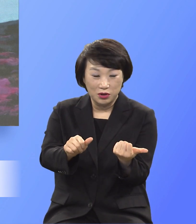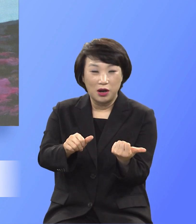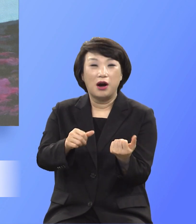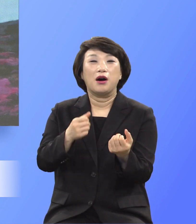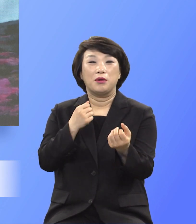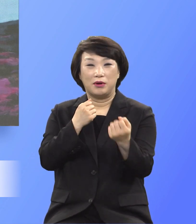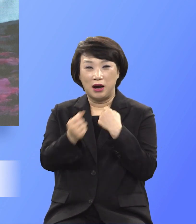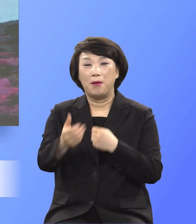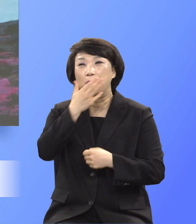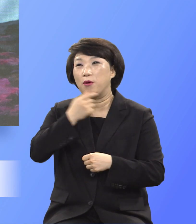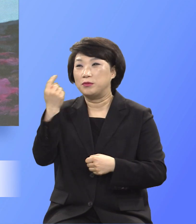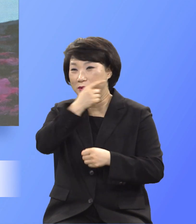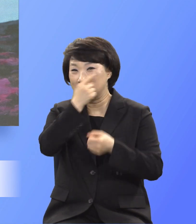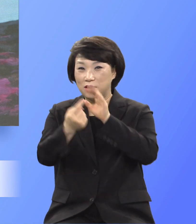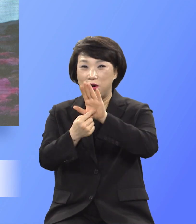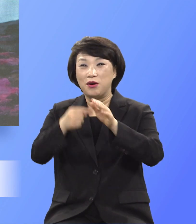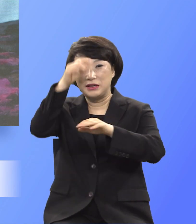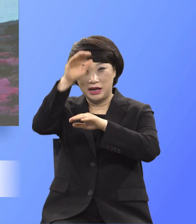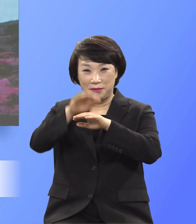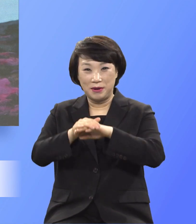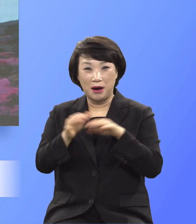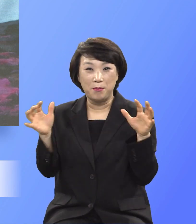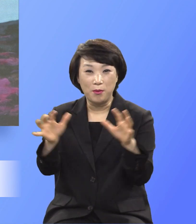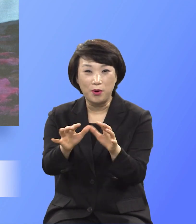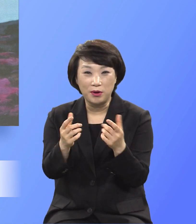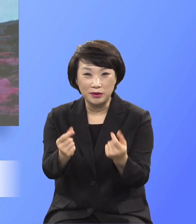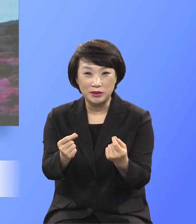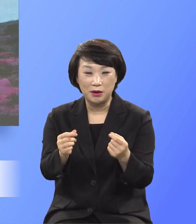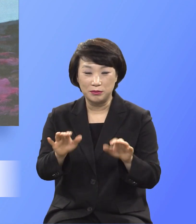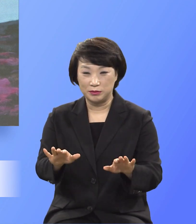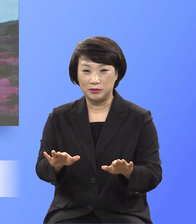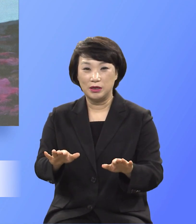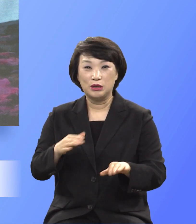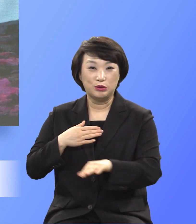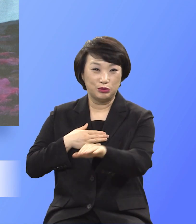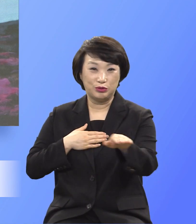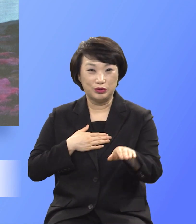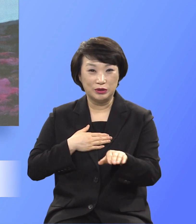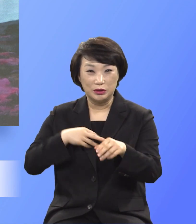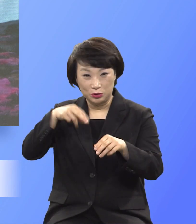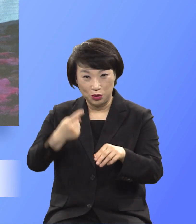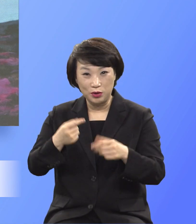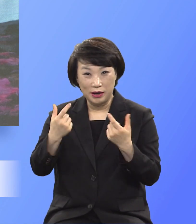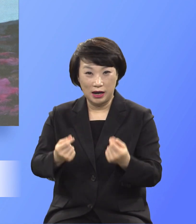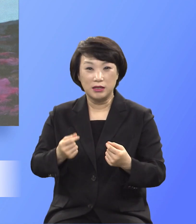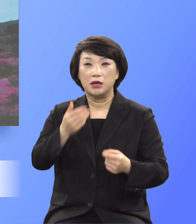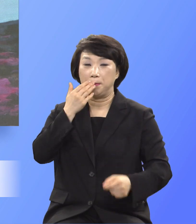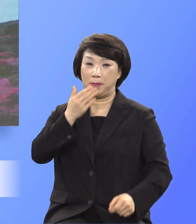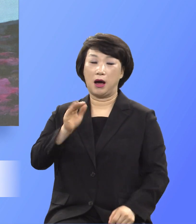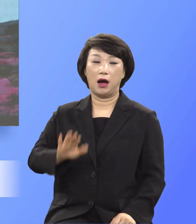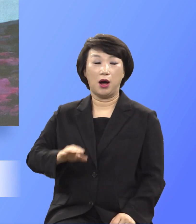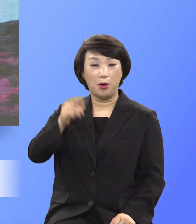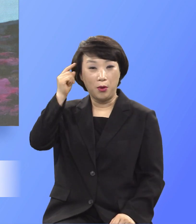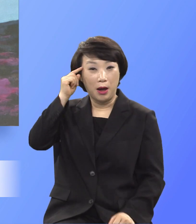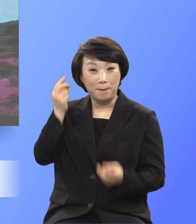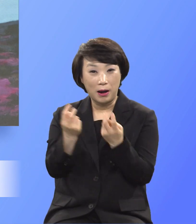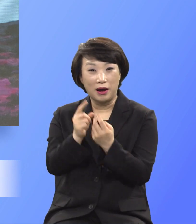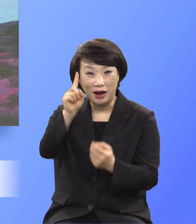증거하며 예배하며 모였듯이 정말로 우리도 그렇게 할 수 있는 것은 오직 사도행전처럼